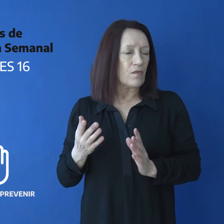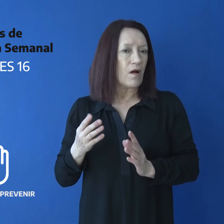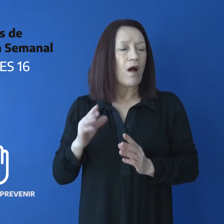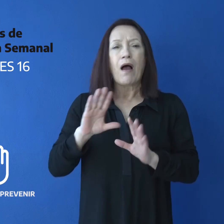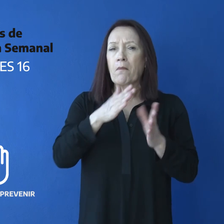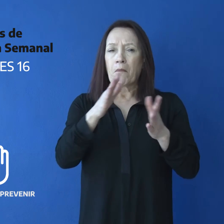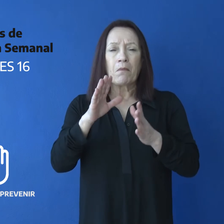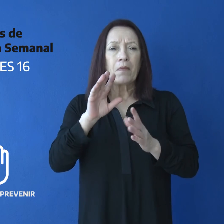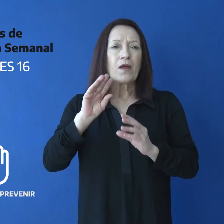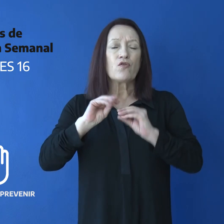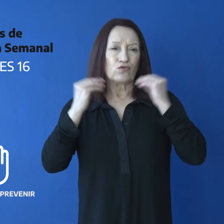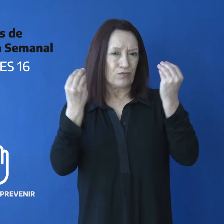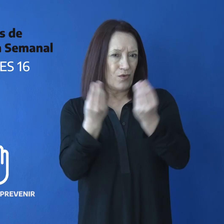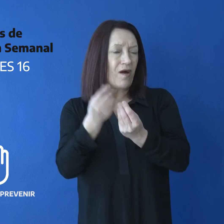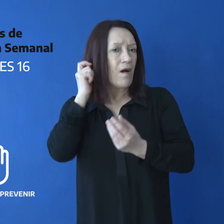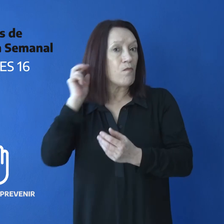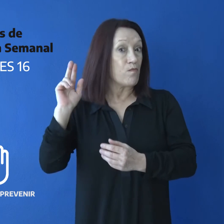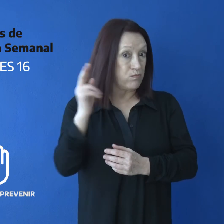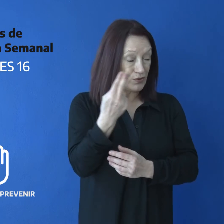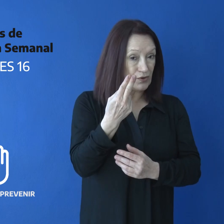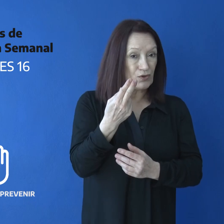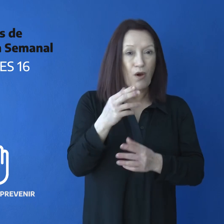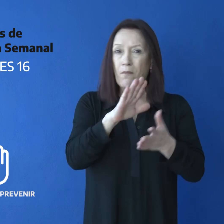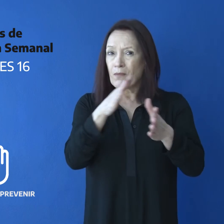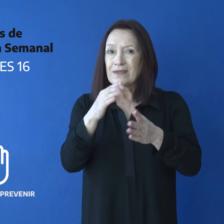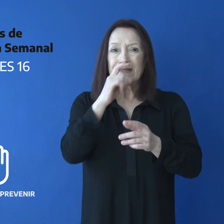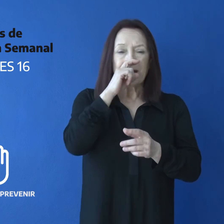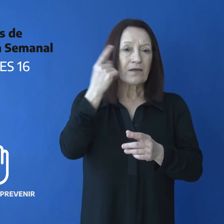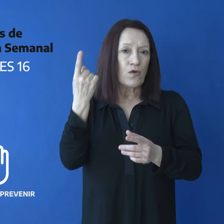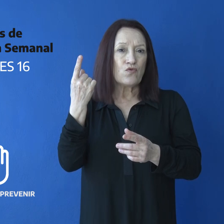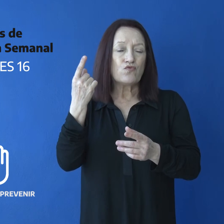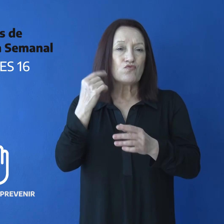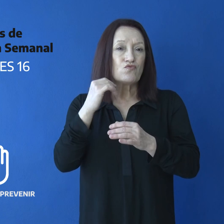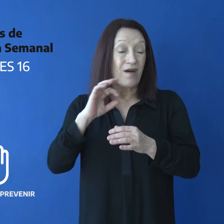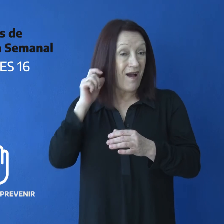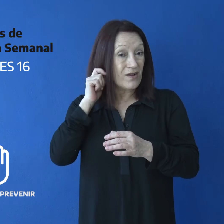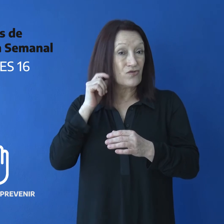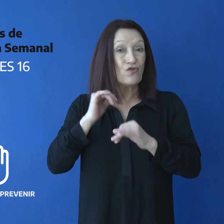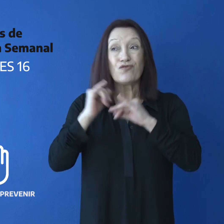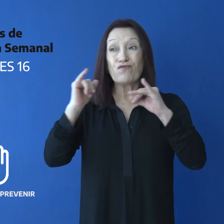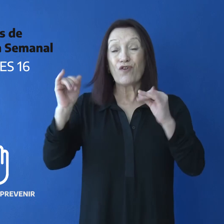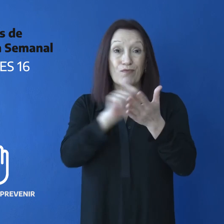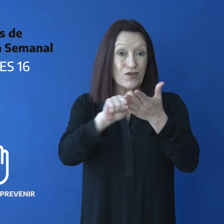Fallecidos. El promedio de edad es 71 años en base a registro CISA.